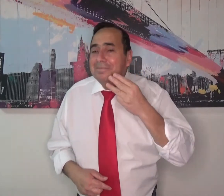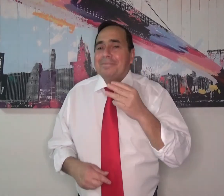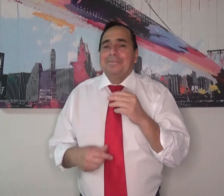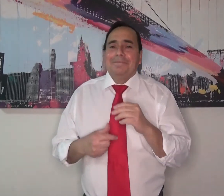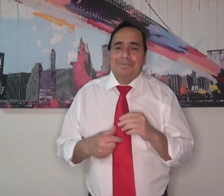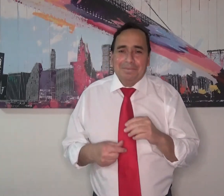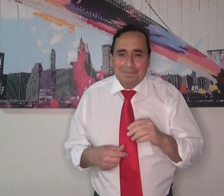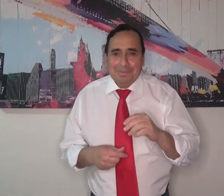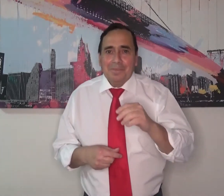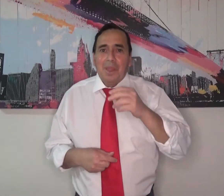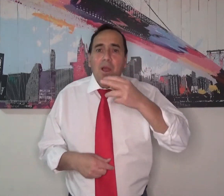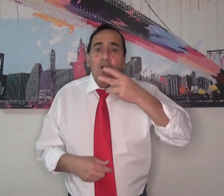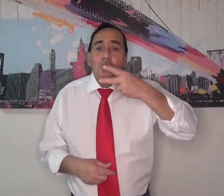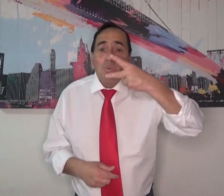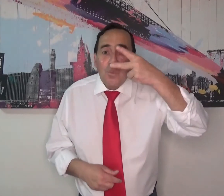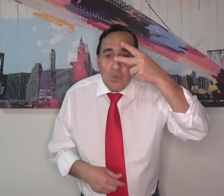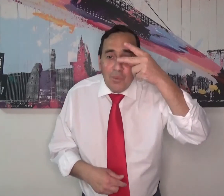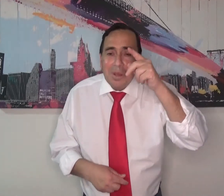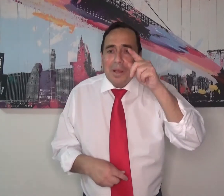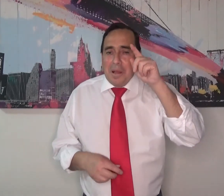nos invito a orar,